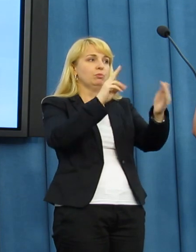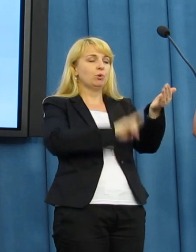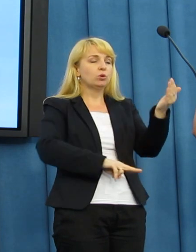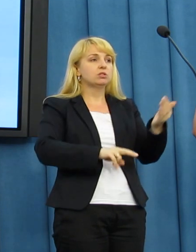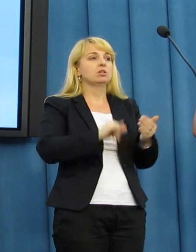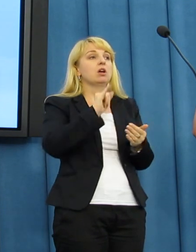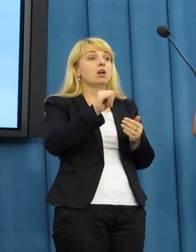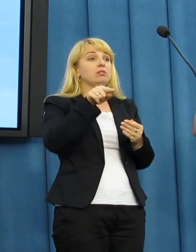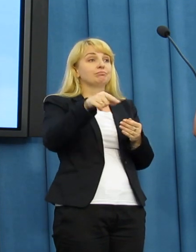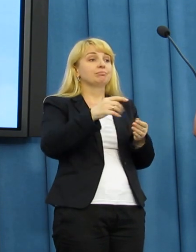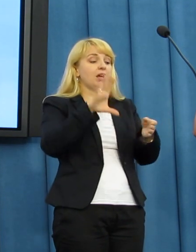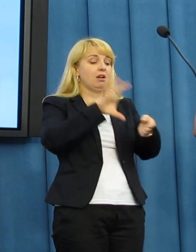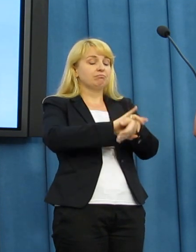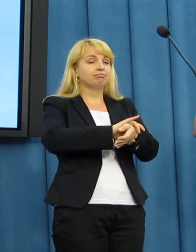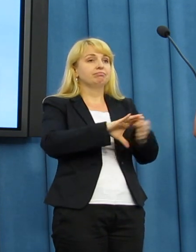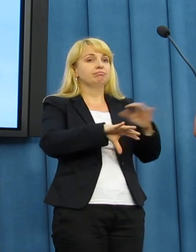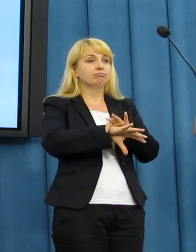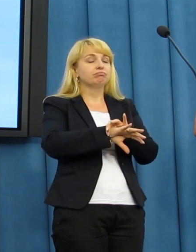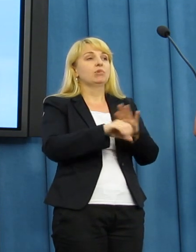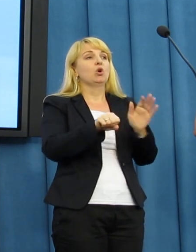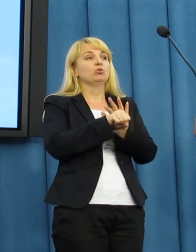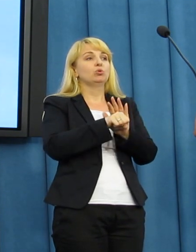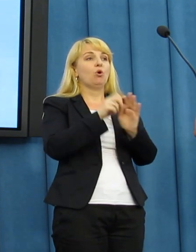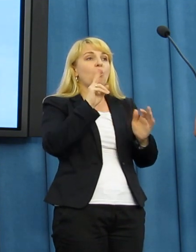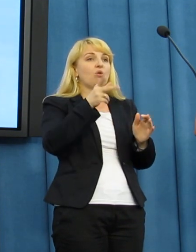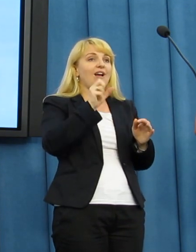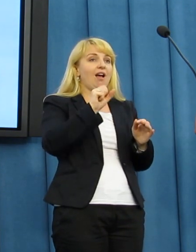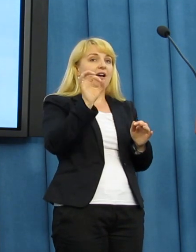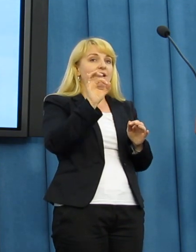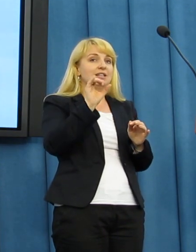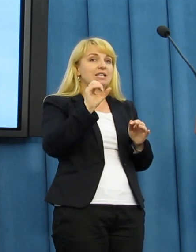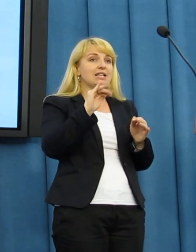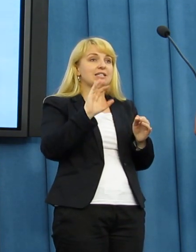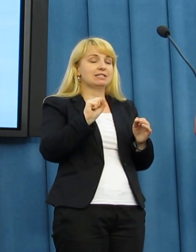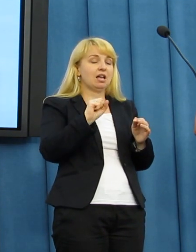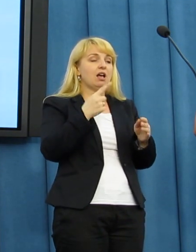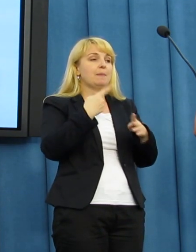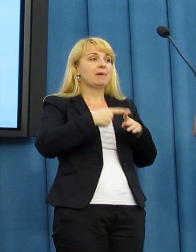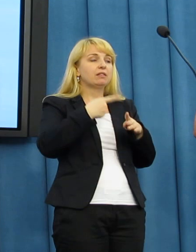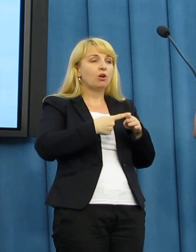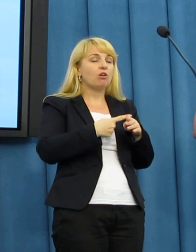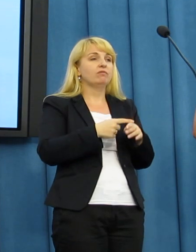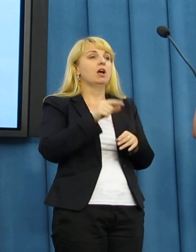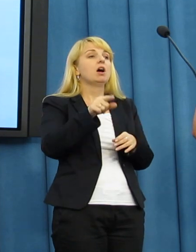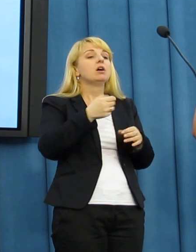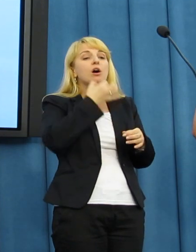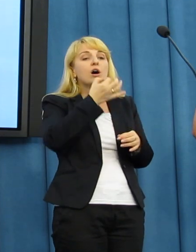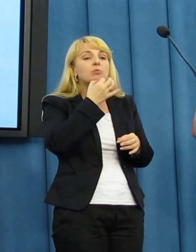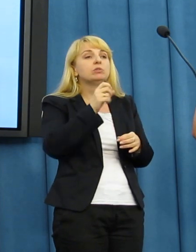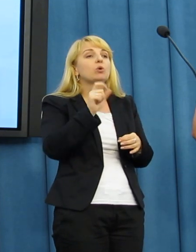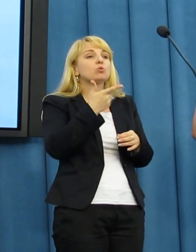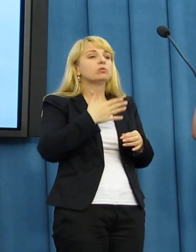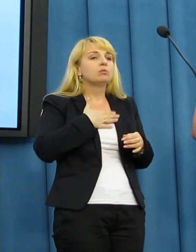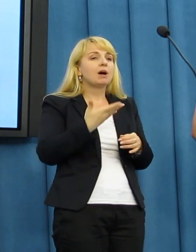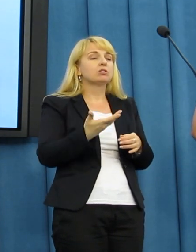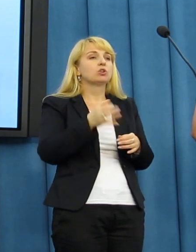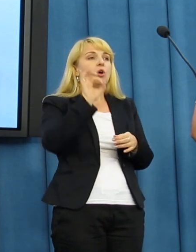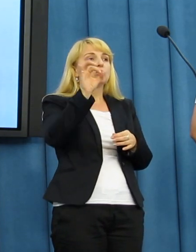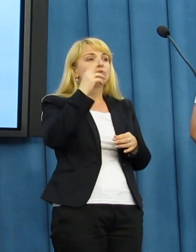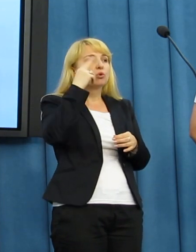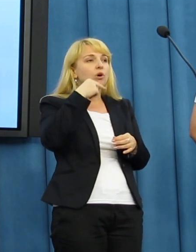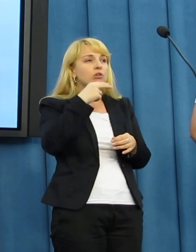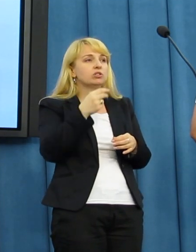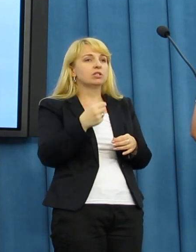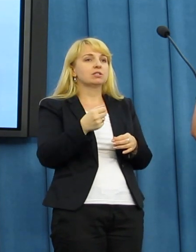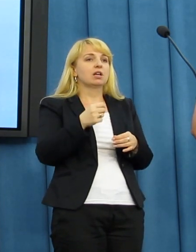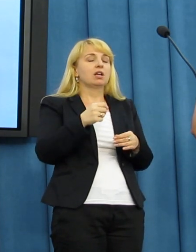kasy pancernej. Policjan zaczął na niego krzyczeć, mówić skąd to masz? Twój ojciec popełnił samobójstwo, twój brat ma kuratora, chyba nie chce